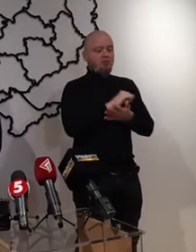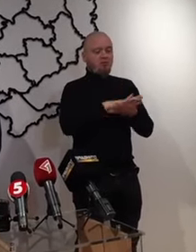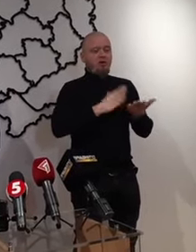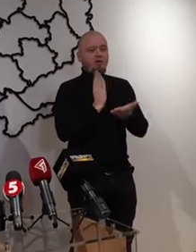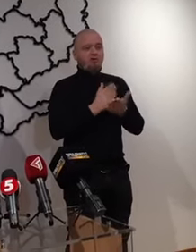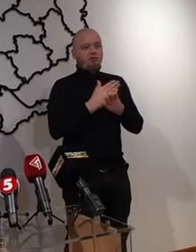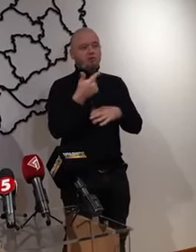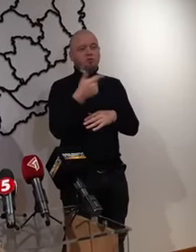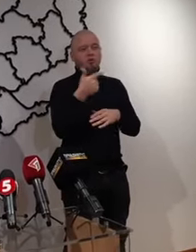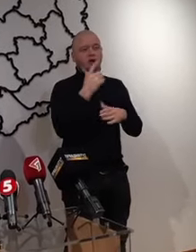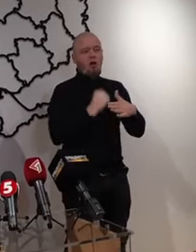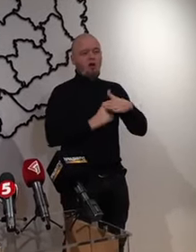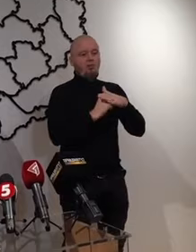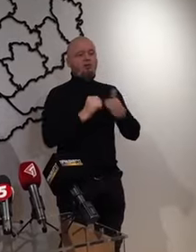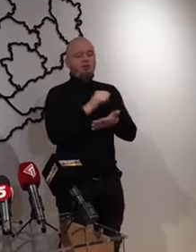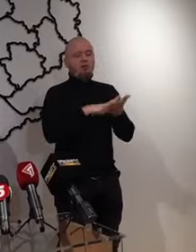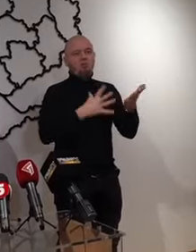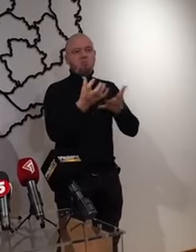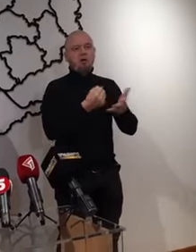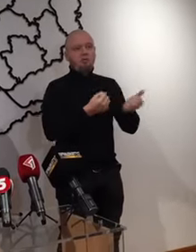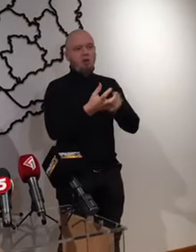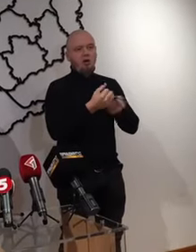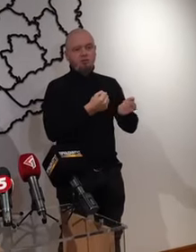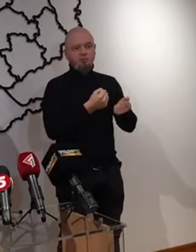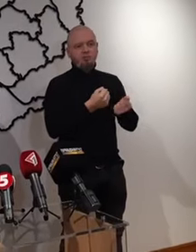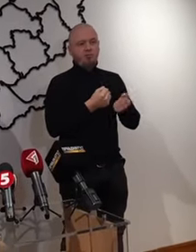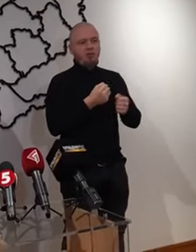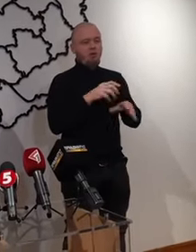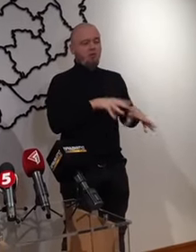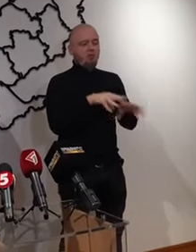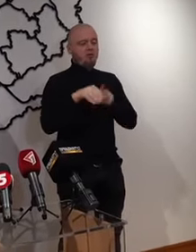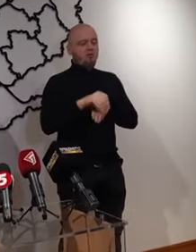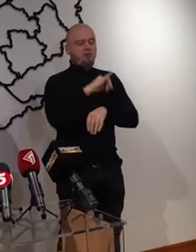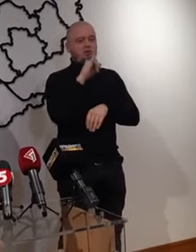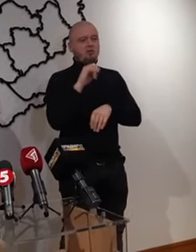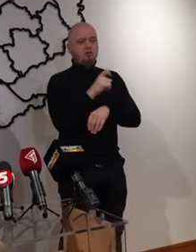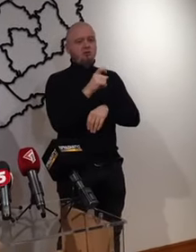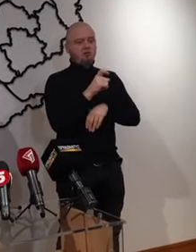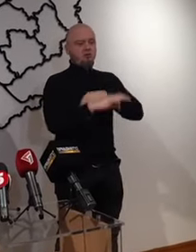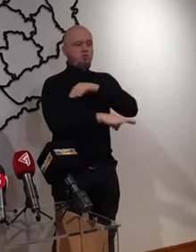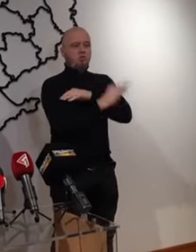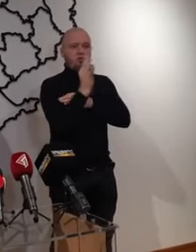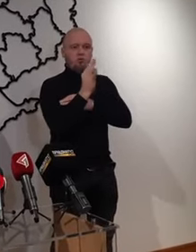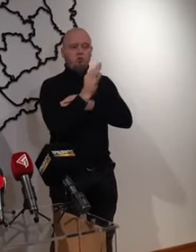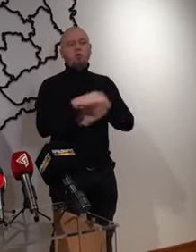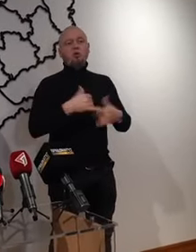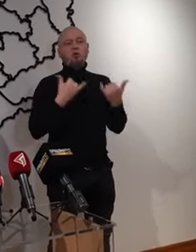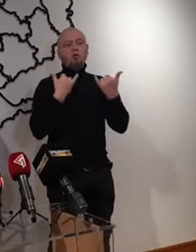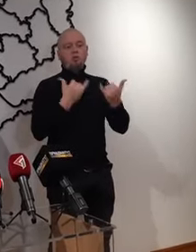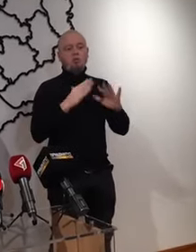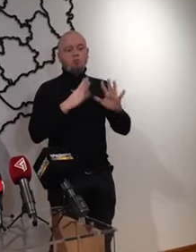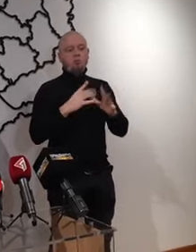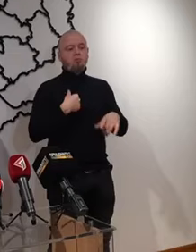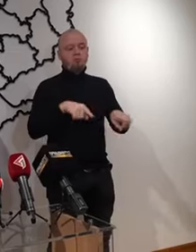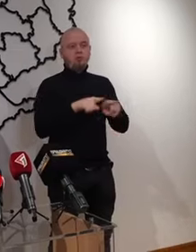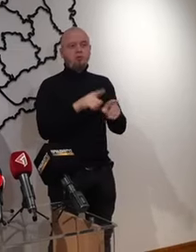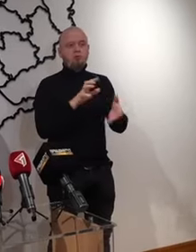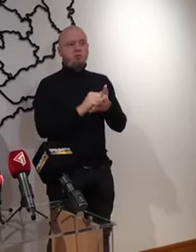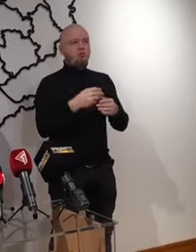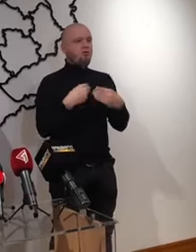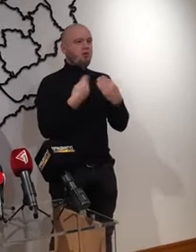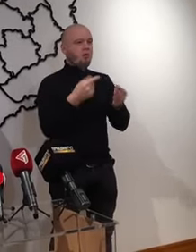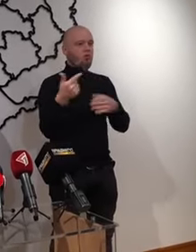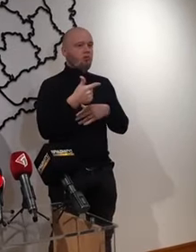з'являється гуманітарним адмом і далі приймає переселенців з спору. На даний момент ми також займаємося